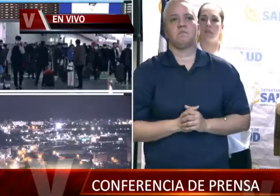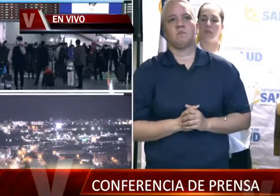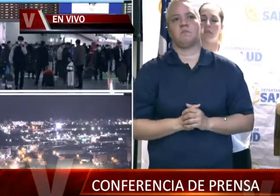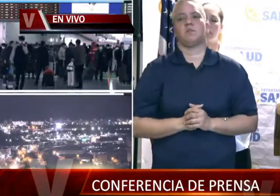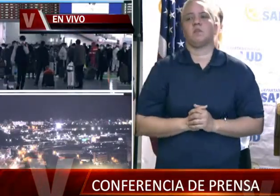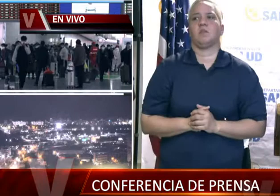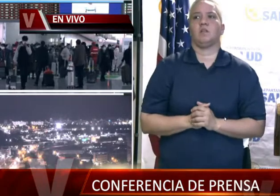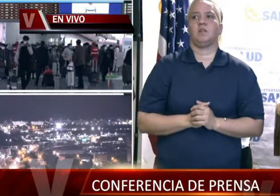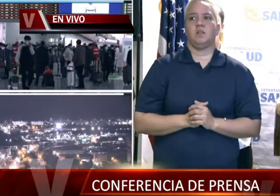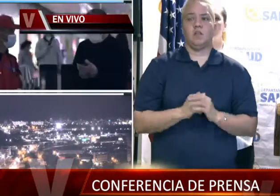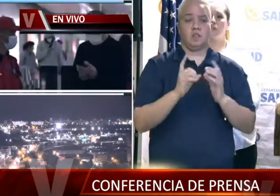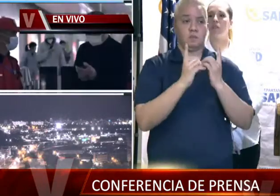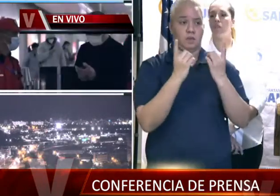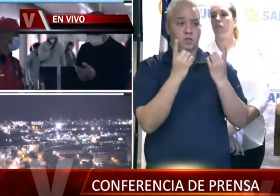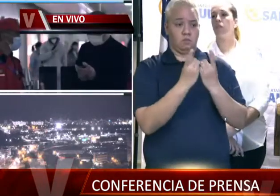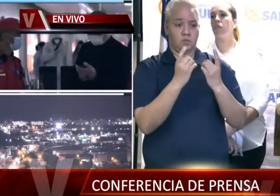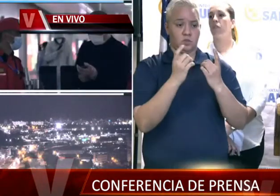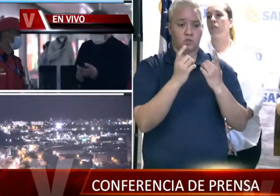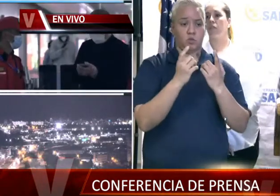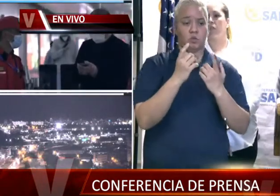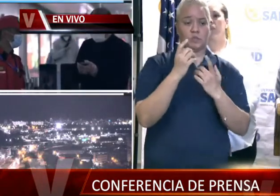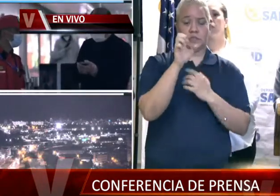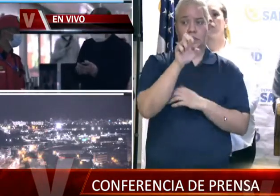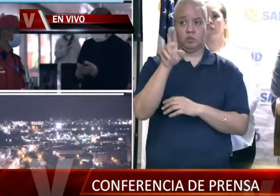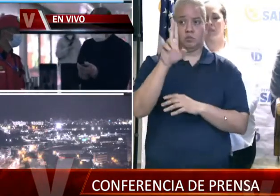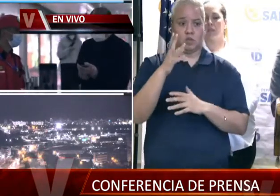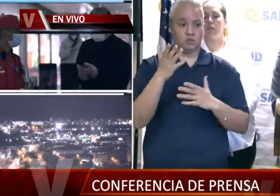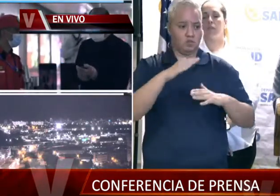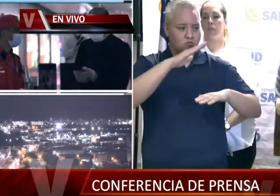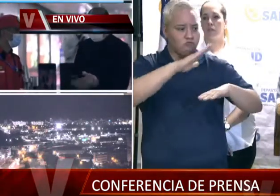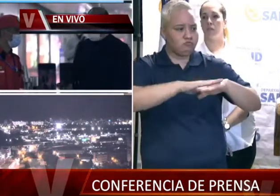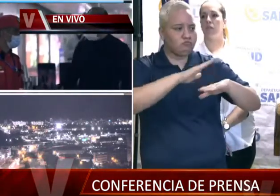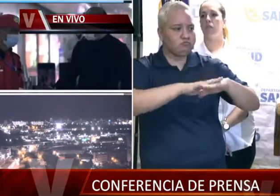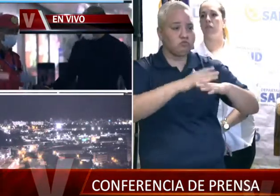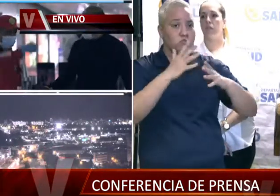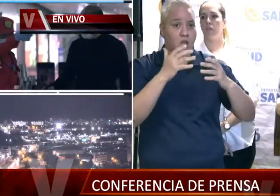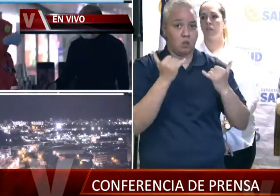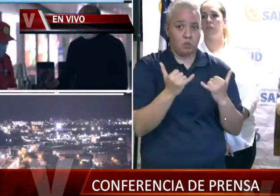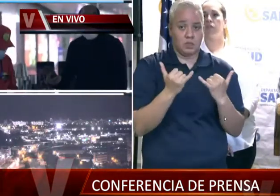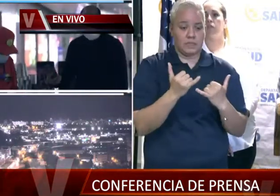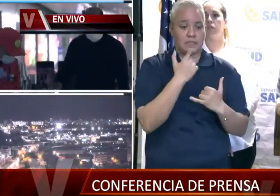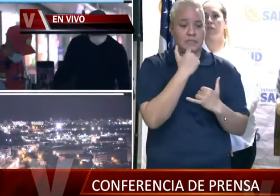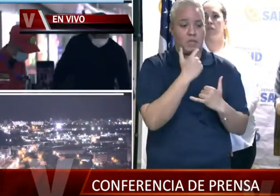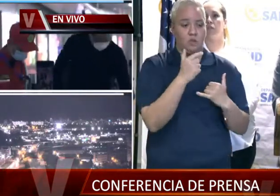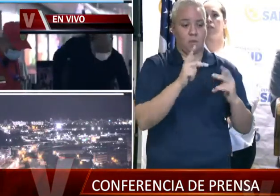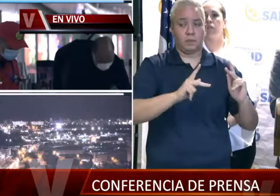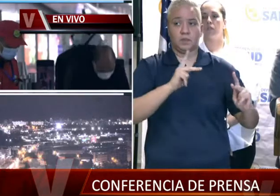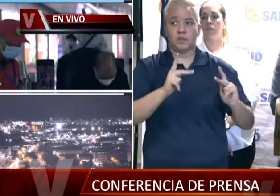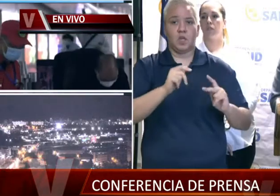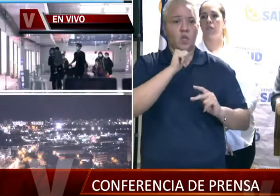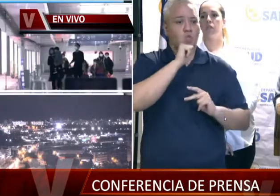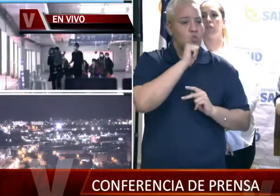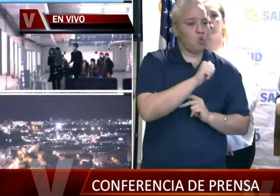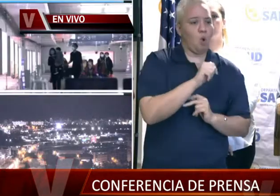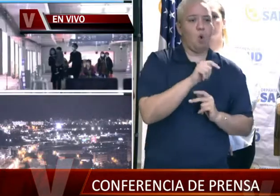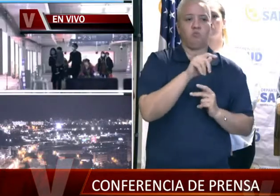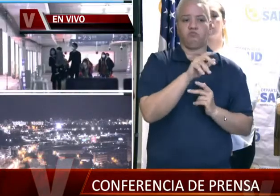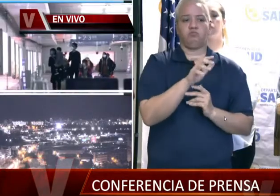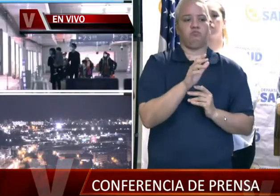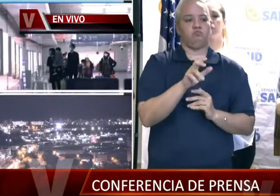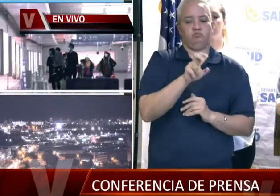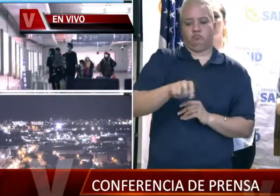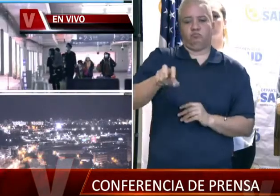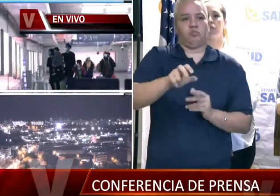El Departamento de Estado de los Estados Unidos acaba de emitir una alerta diciéndole a los ciudadanos que no viajen en cruceros.